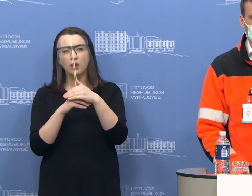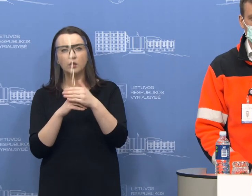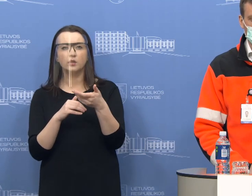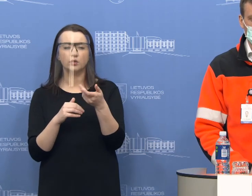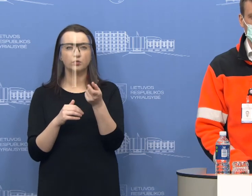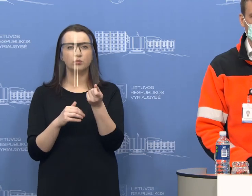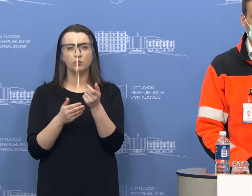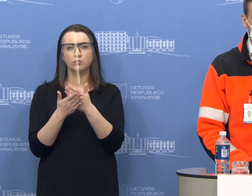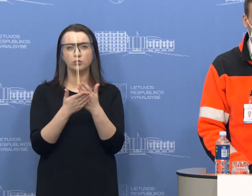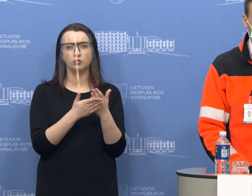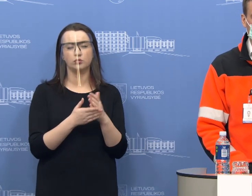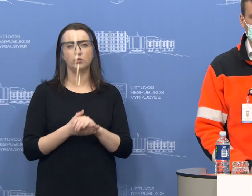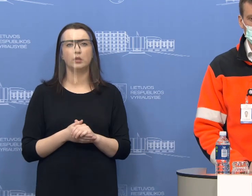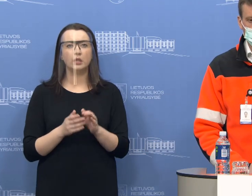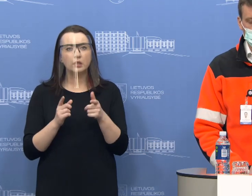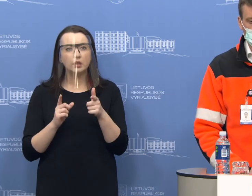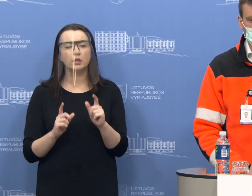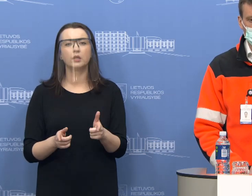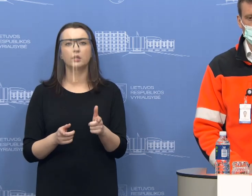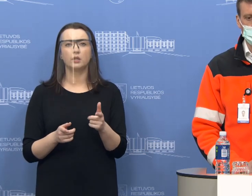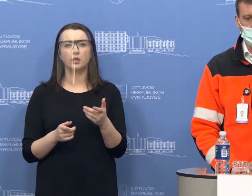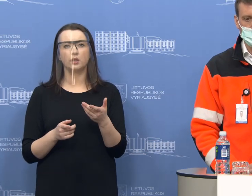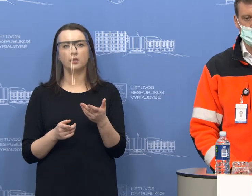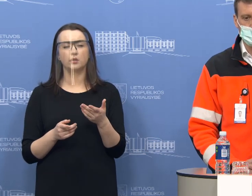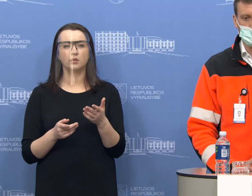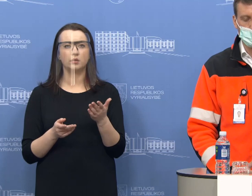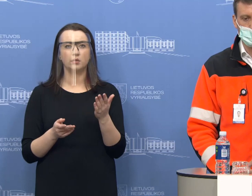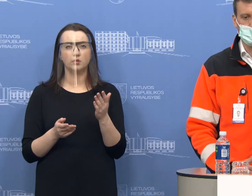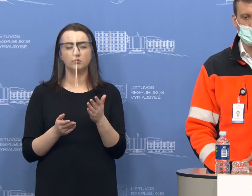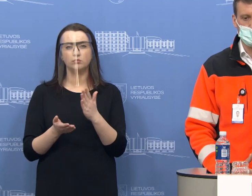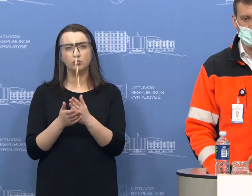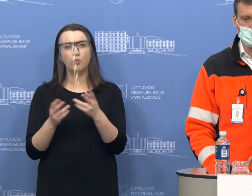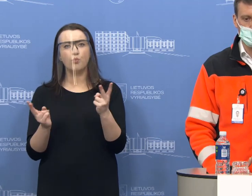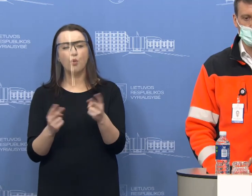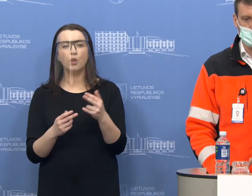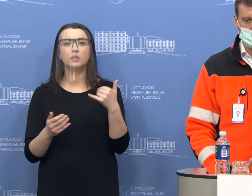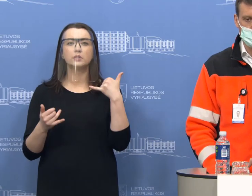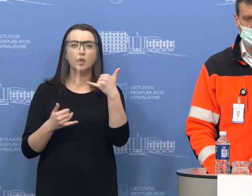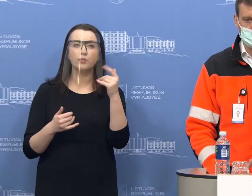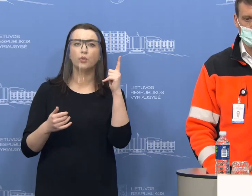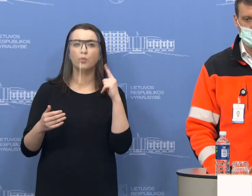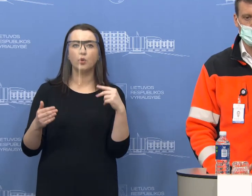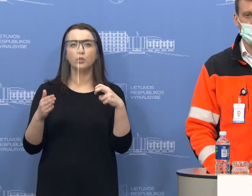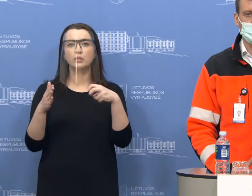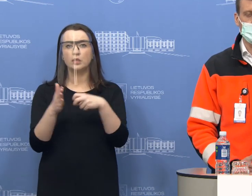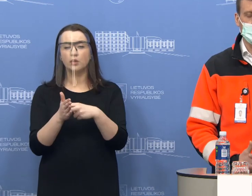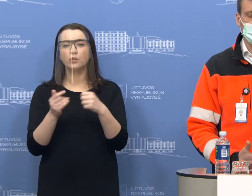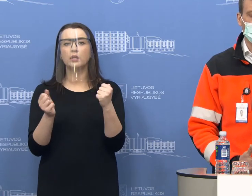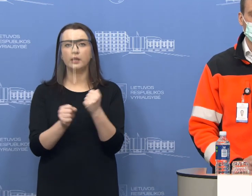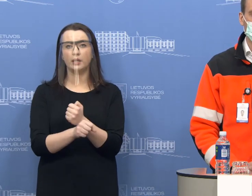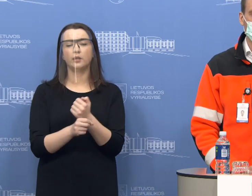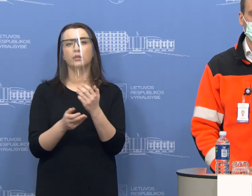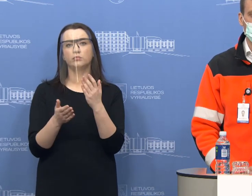pasakyti, kad tikrai daugiau, mažiau patenkiname tą poreikį skambinančiųjų, kurie skambina užsiregistruoti